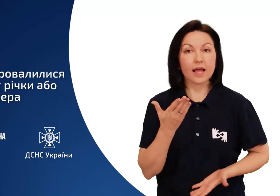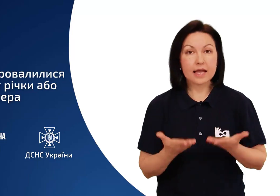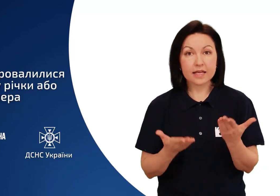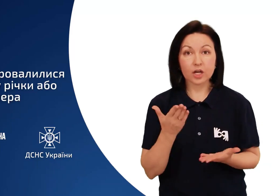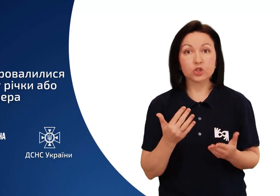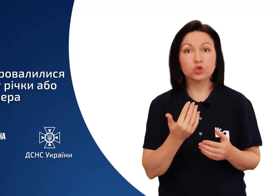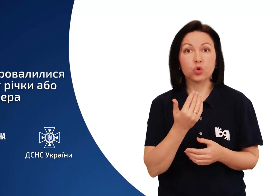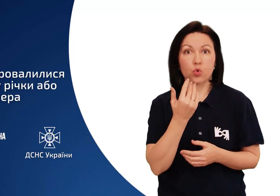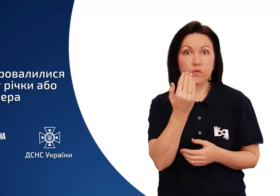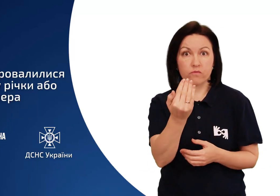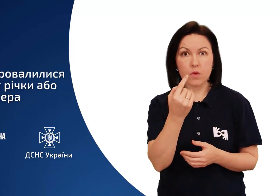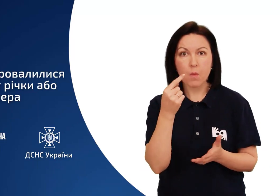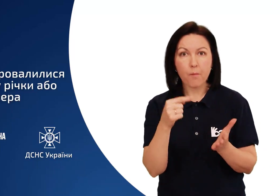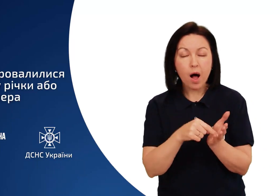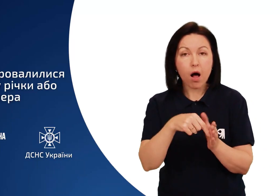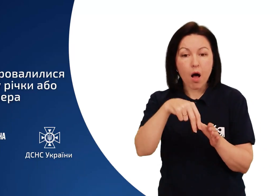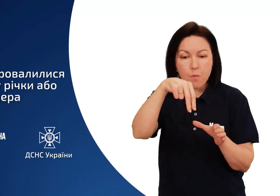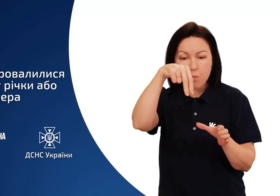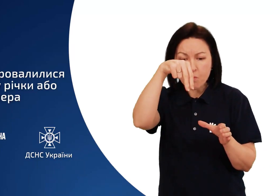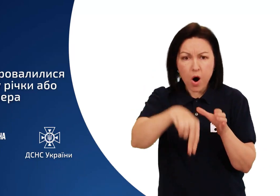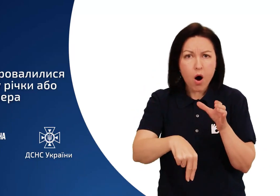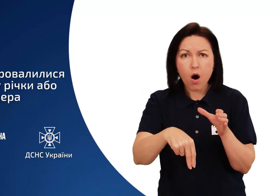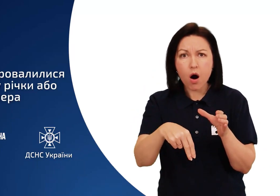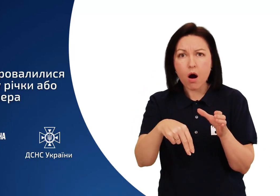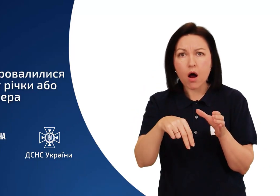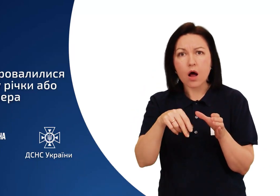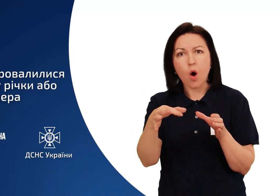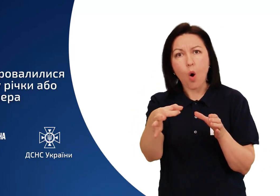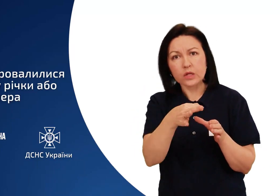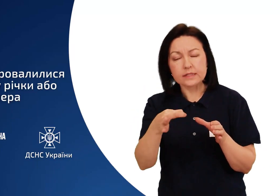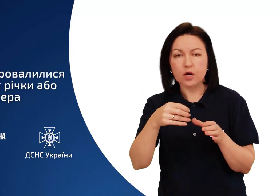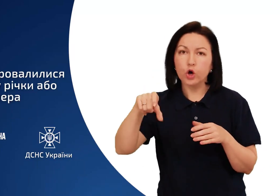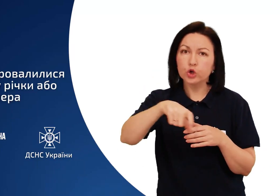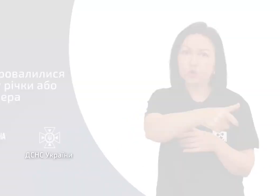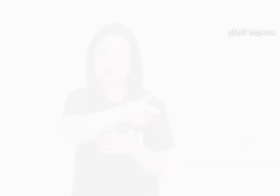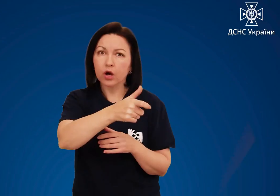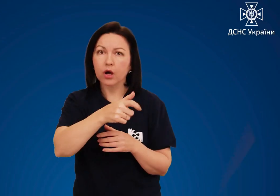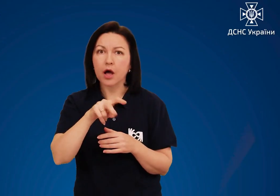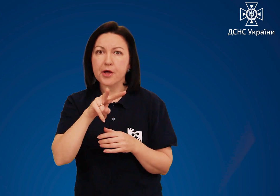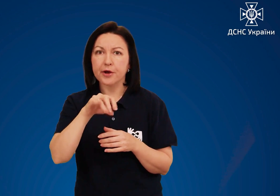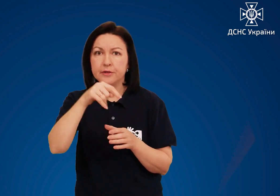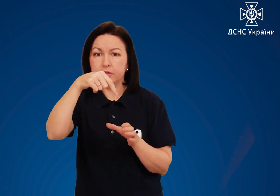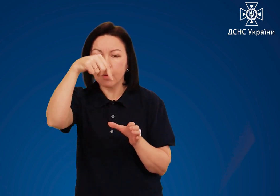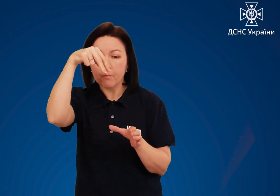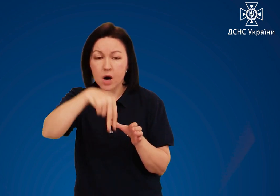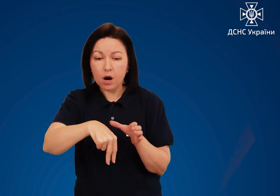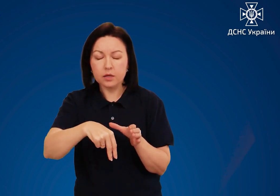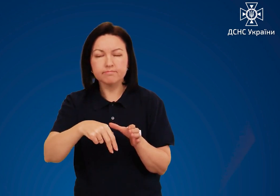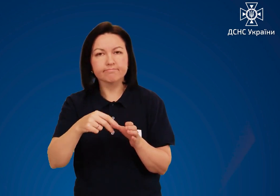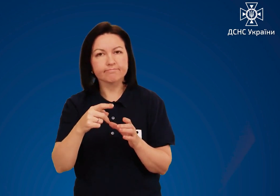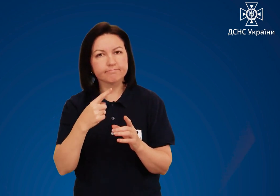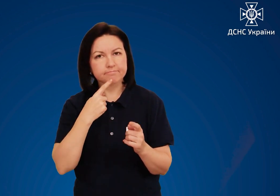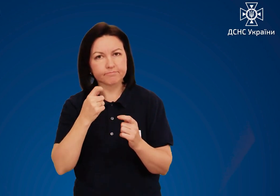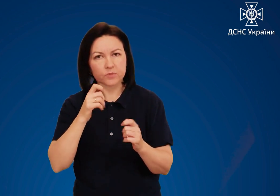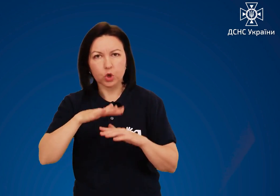Якщо ви провалилися на льоду річки або озера, широко розкиньте руки по крайкам